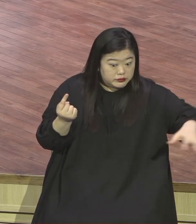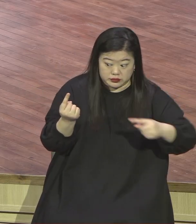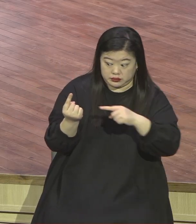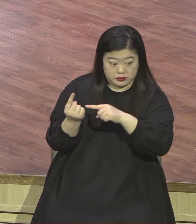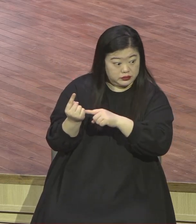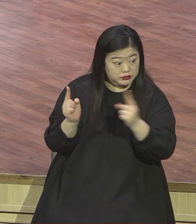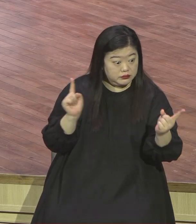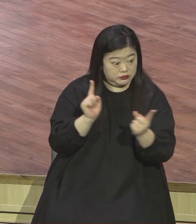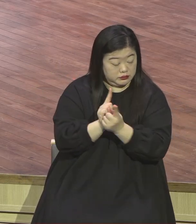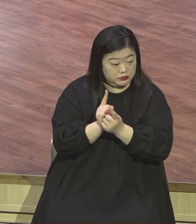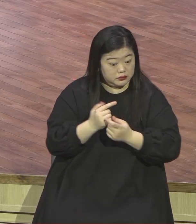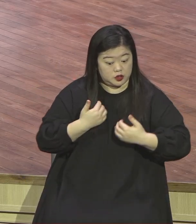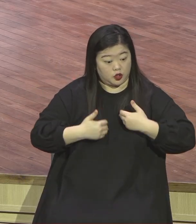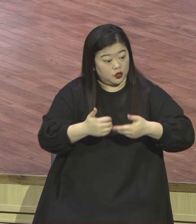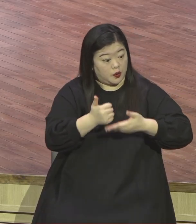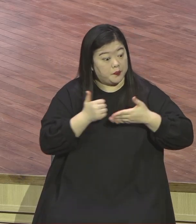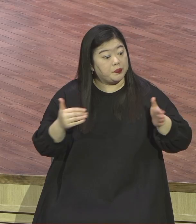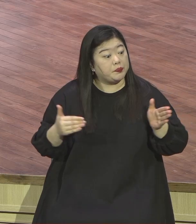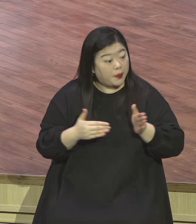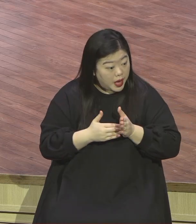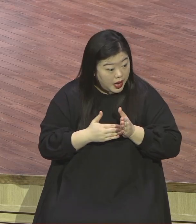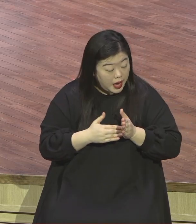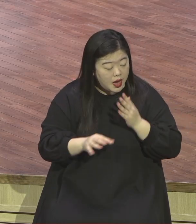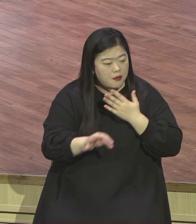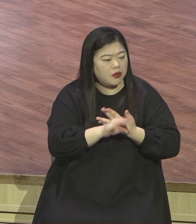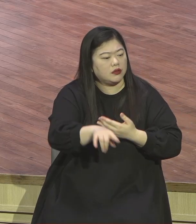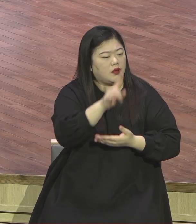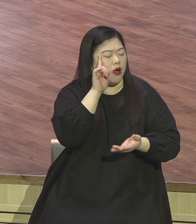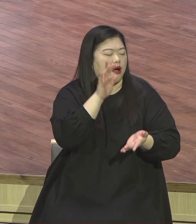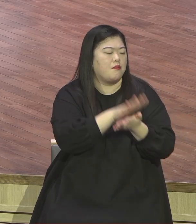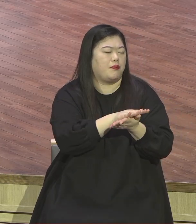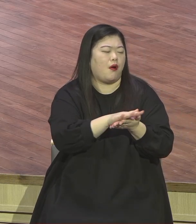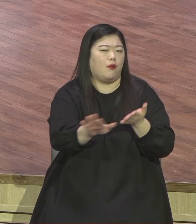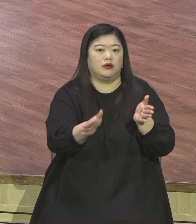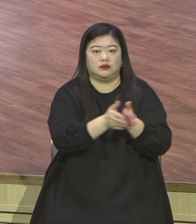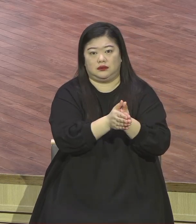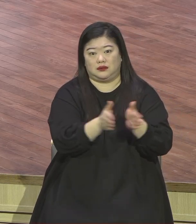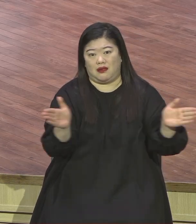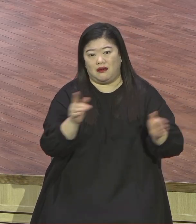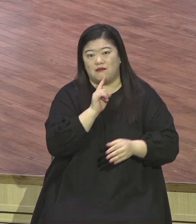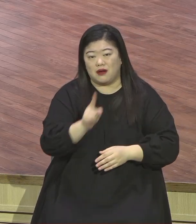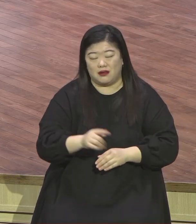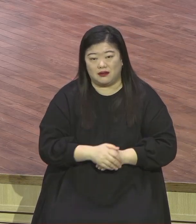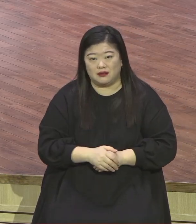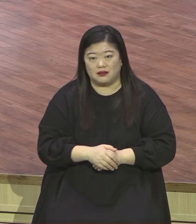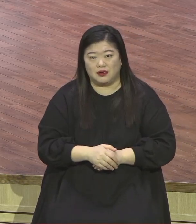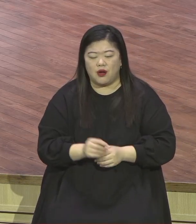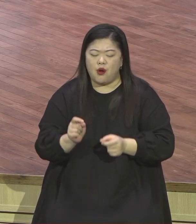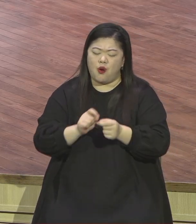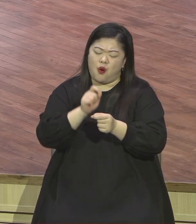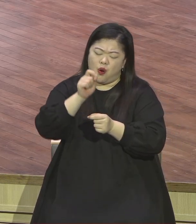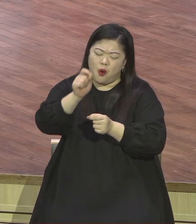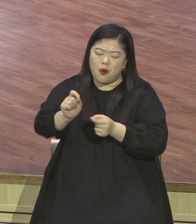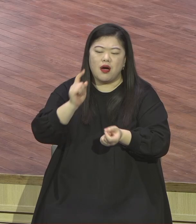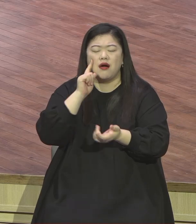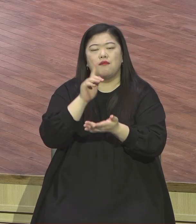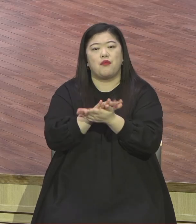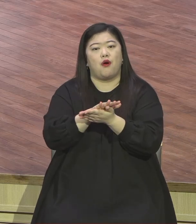상관없이 참된 평화 영원한 평화가 있을 것이라고 밝혀주고 있어요